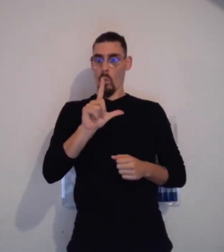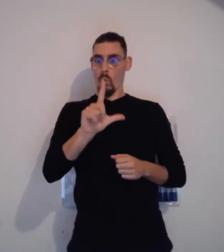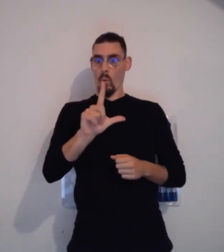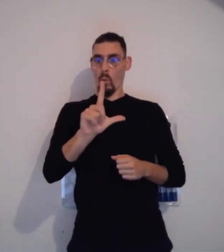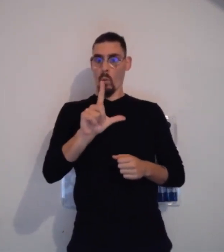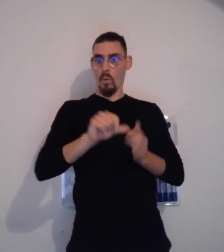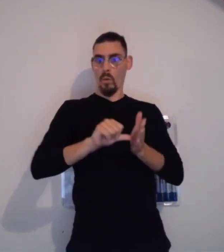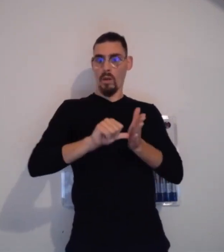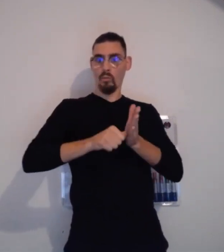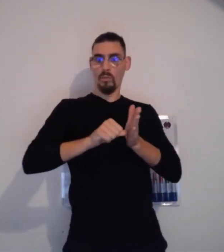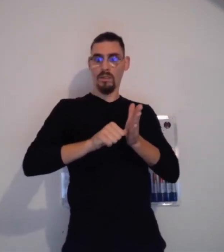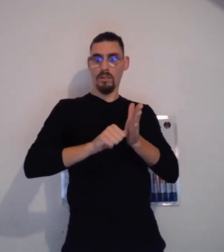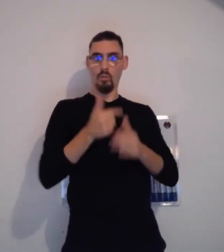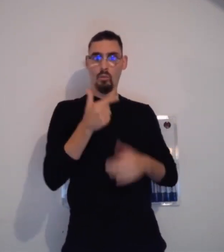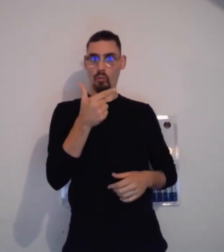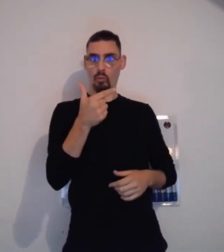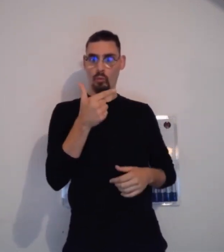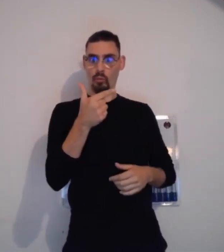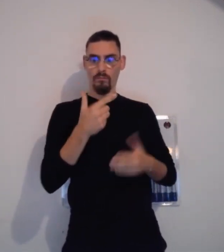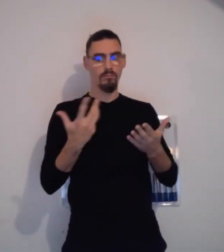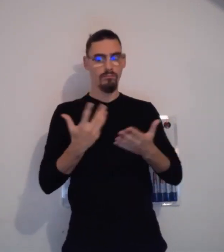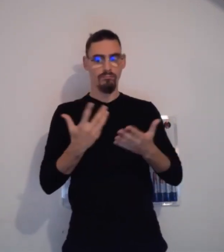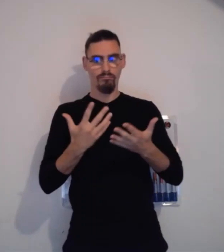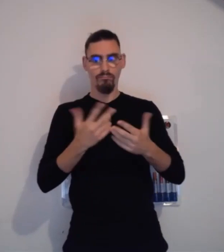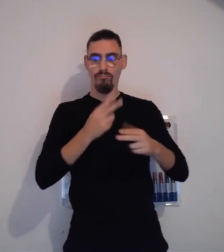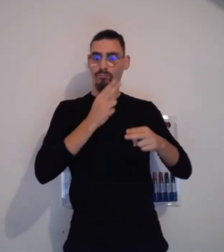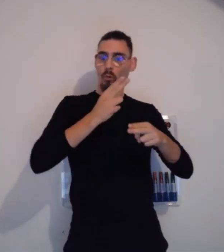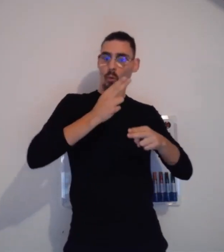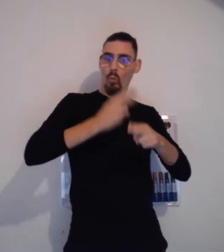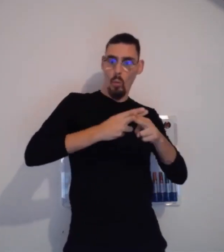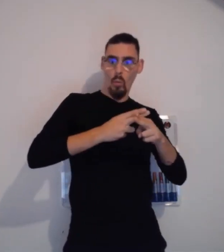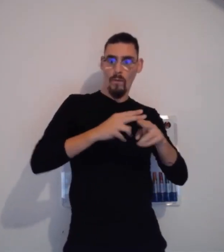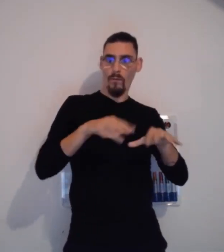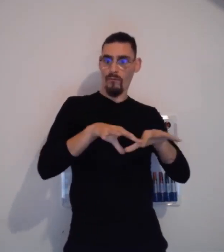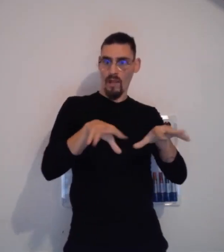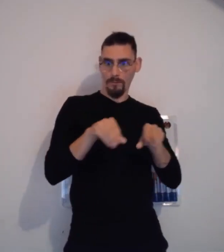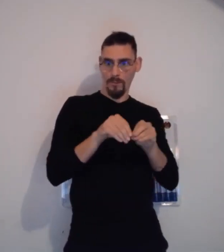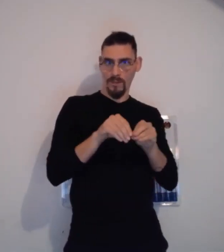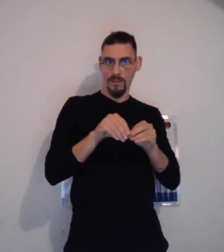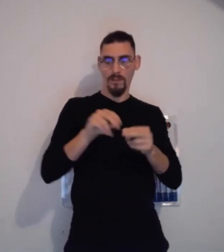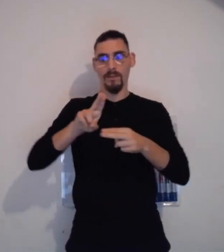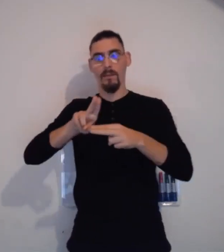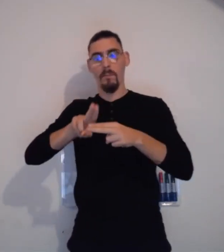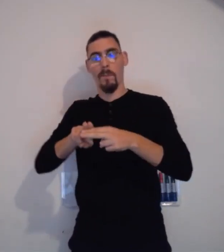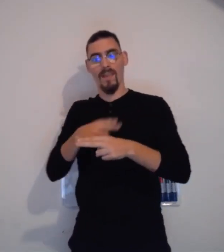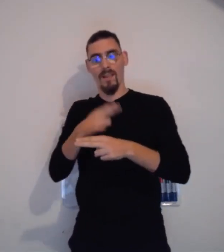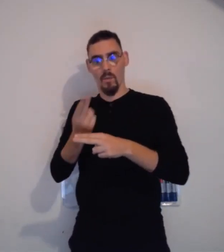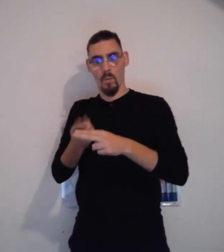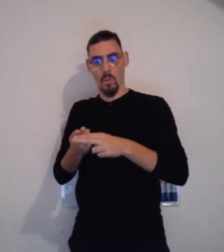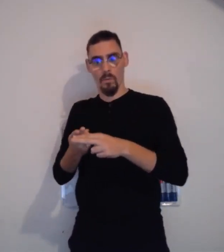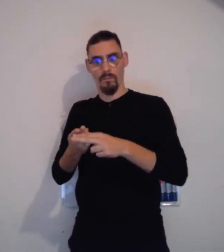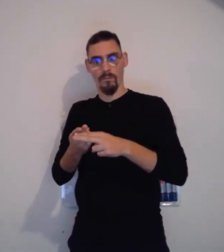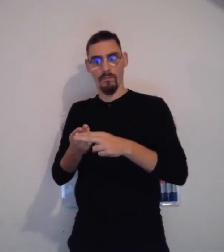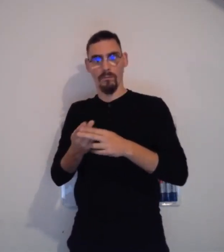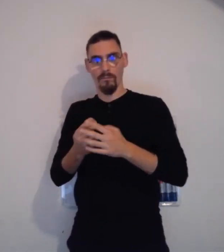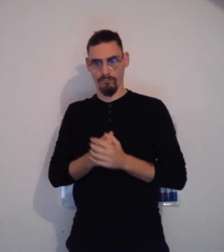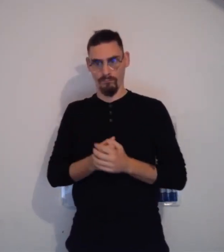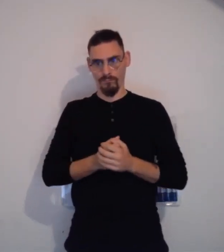C'est vrai que vous, les personnes entendantes, ont généralement une identité qui est un nom de famille et un